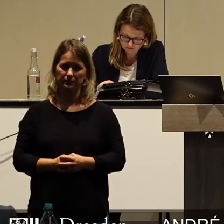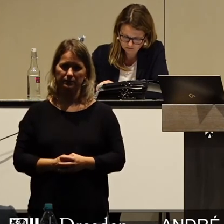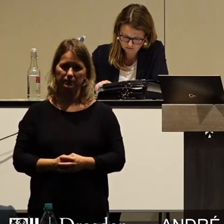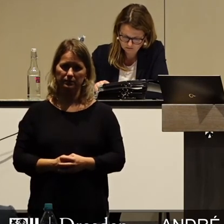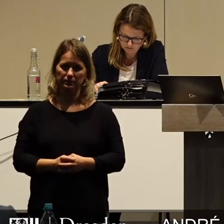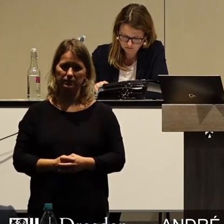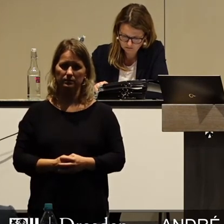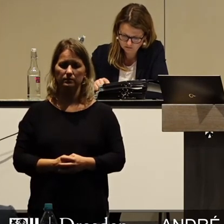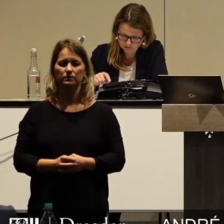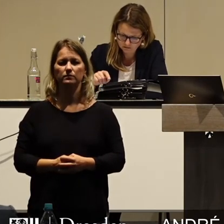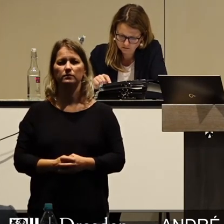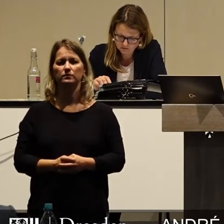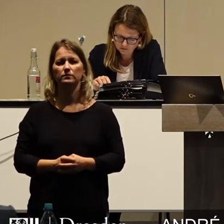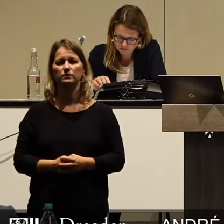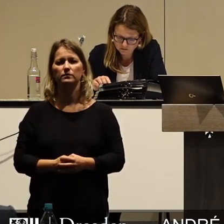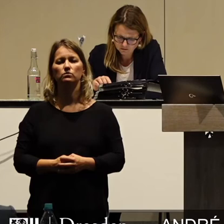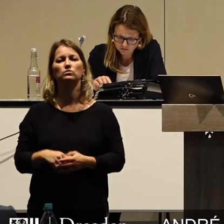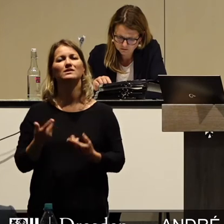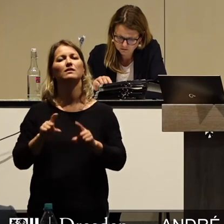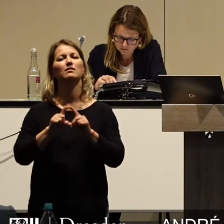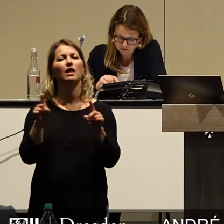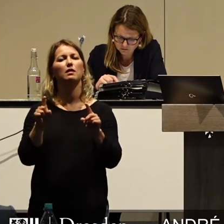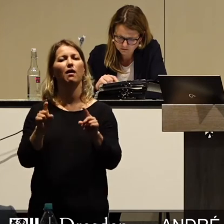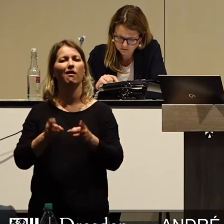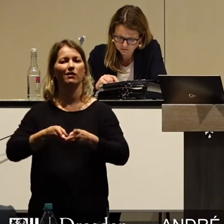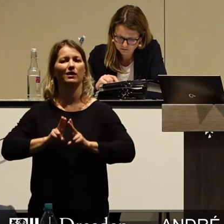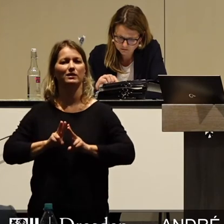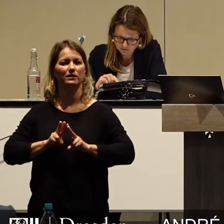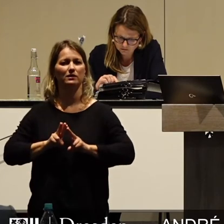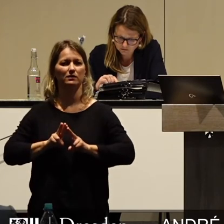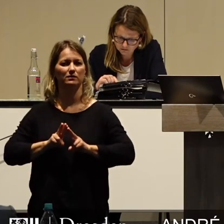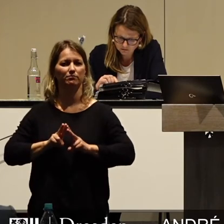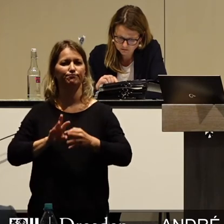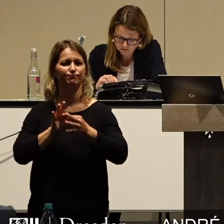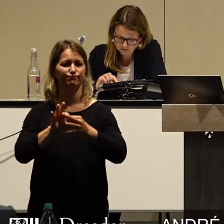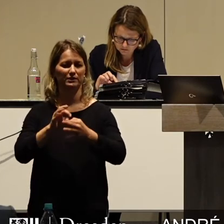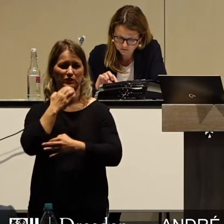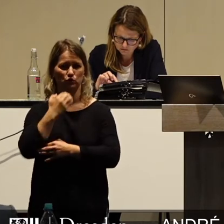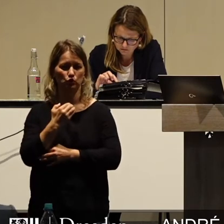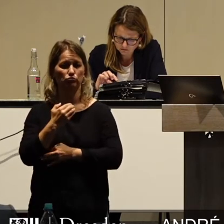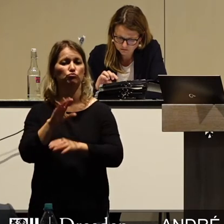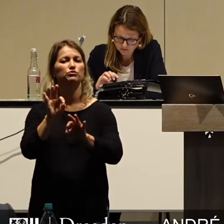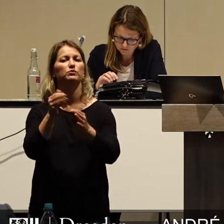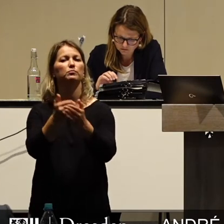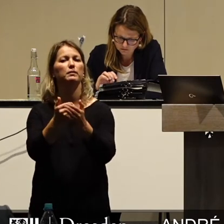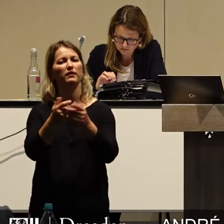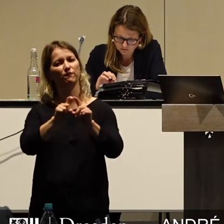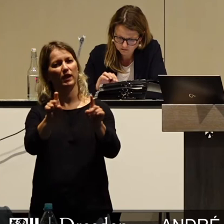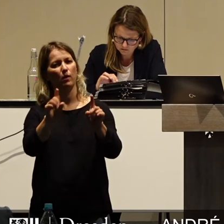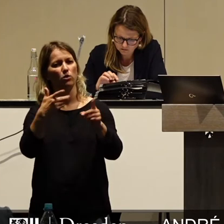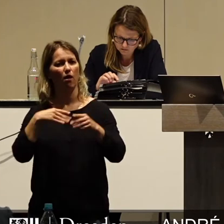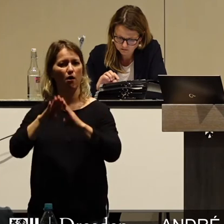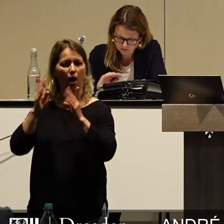Und ich will es mal am Beispiel des Themas Kreditaufnahme benennen. Jeder Häuslebauer, jedes Unternehmen